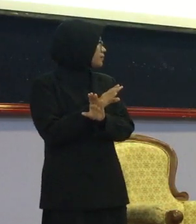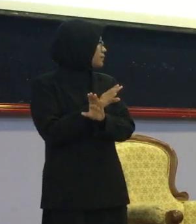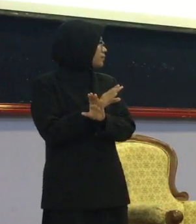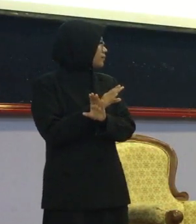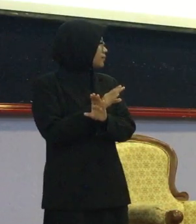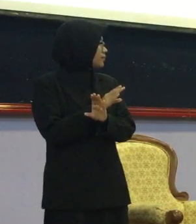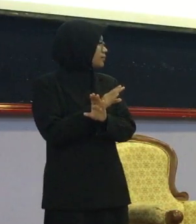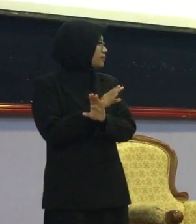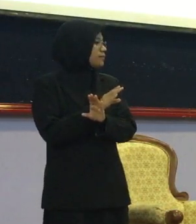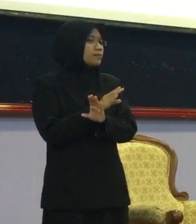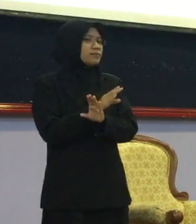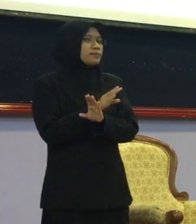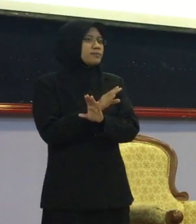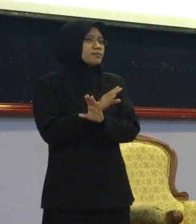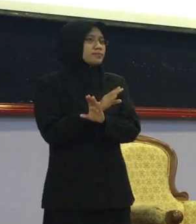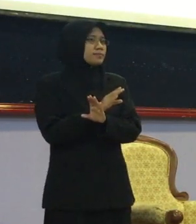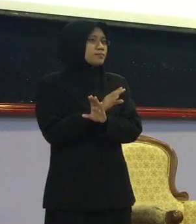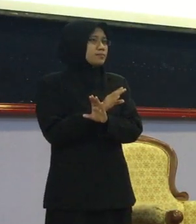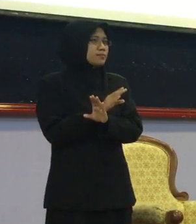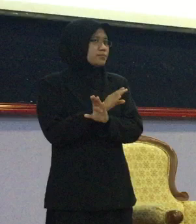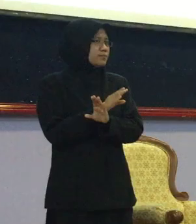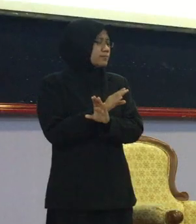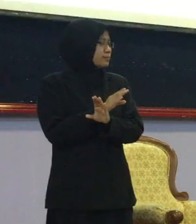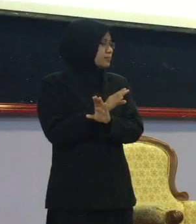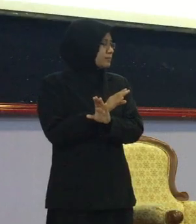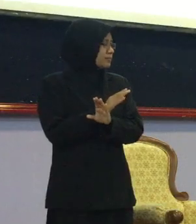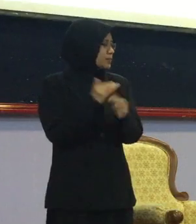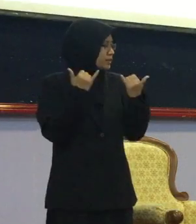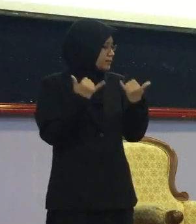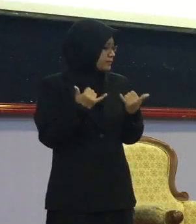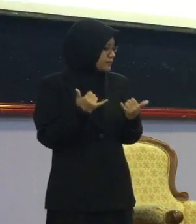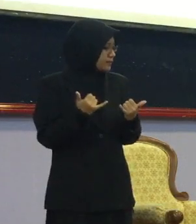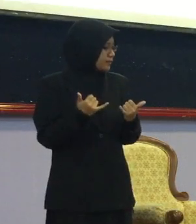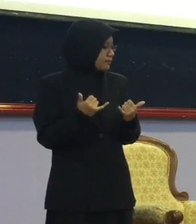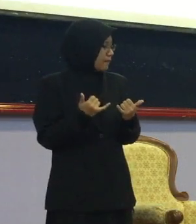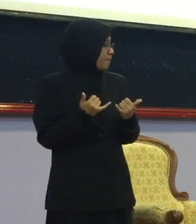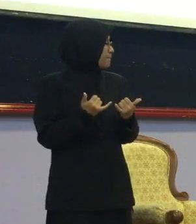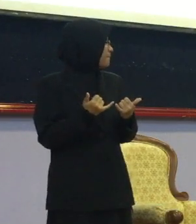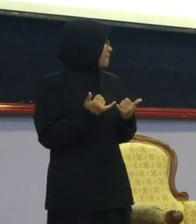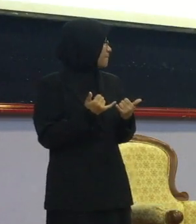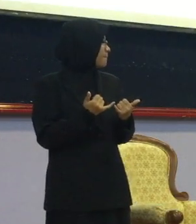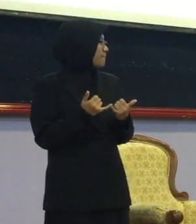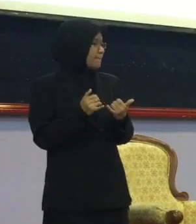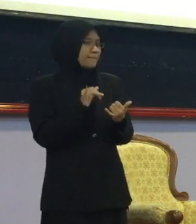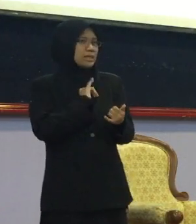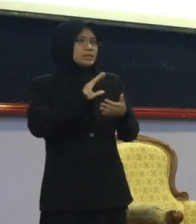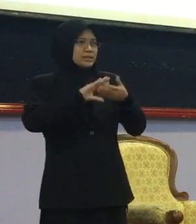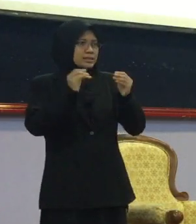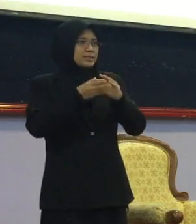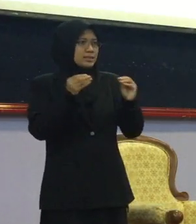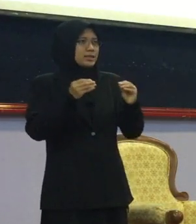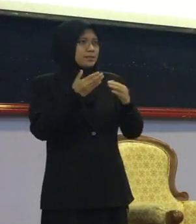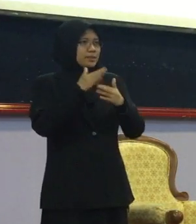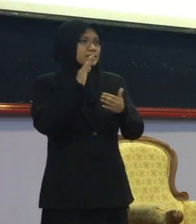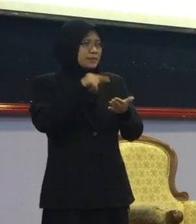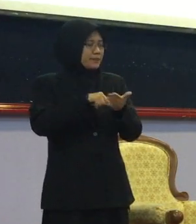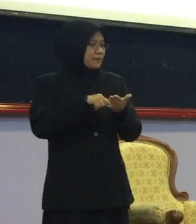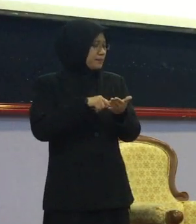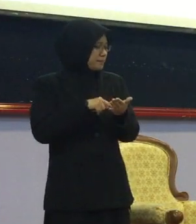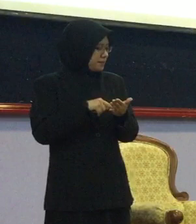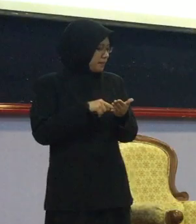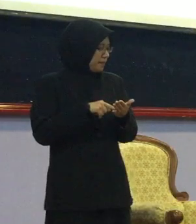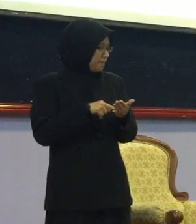Yang jatuh slide Kan And then Itu tak apa Kita cerita kemudian Agar kita ada masa Model-model ni